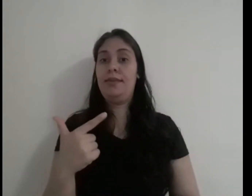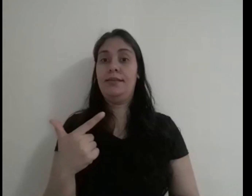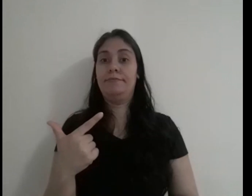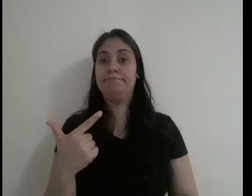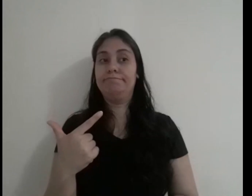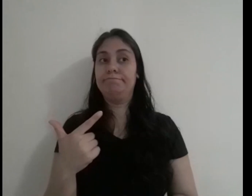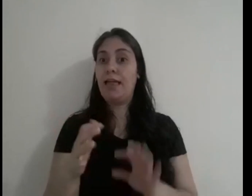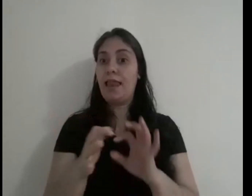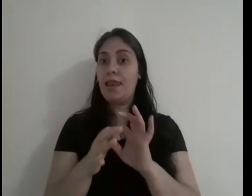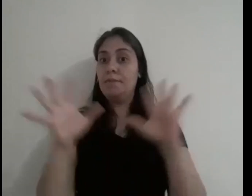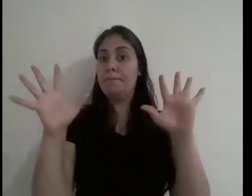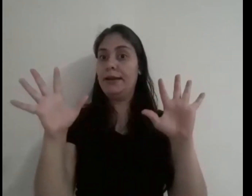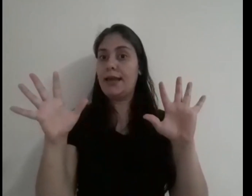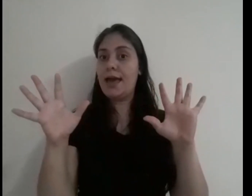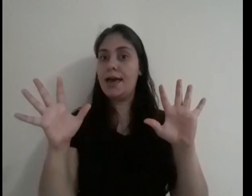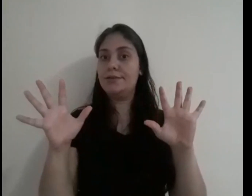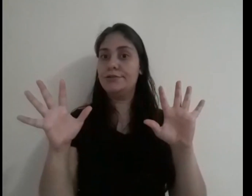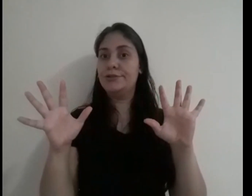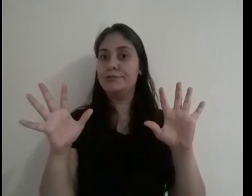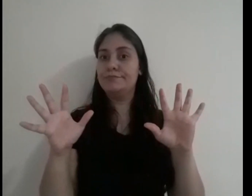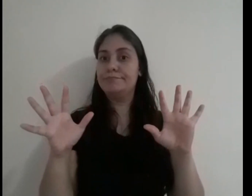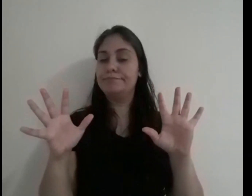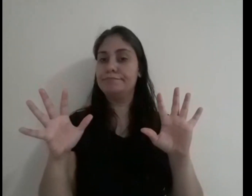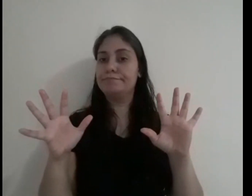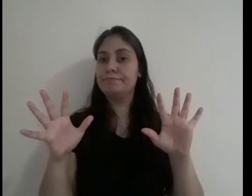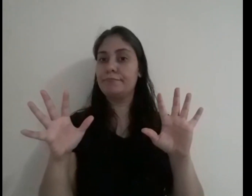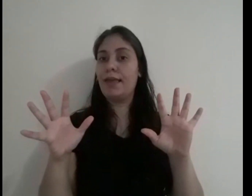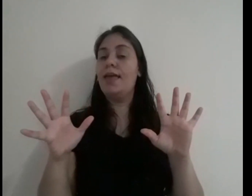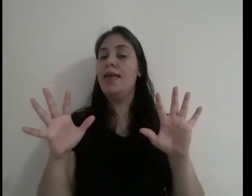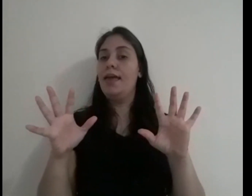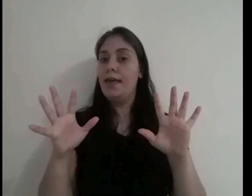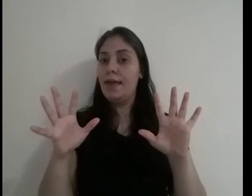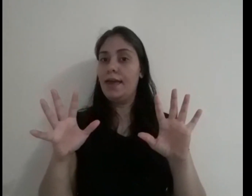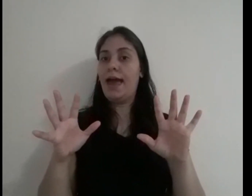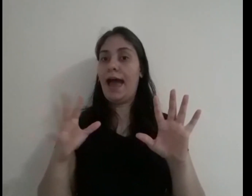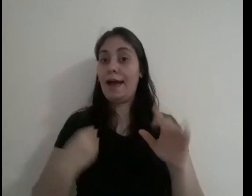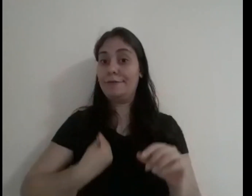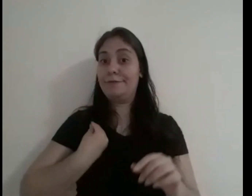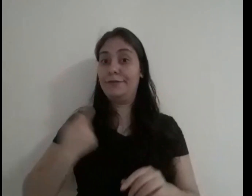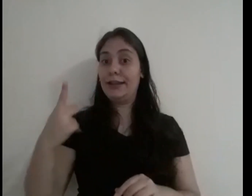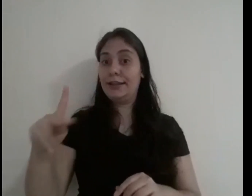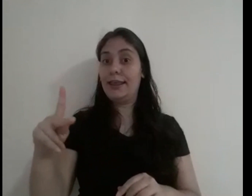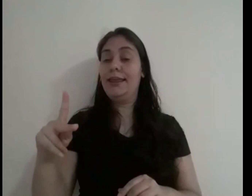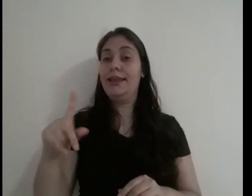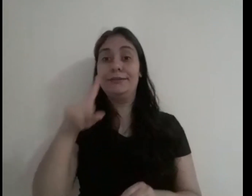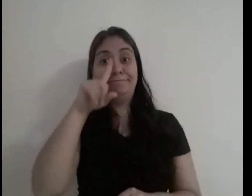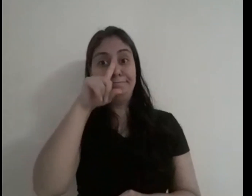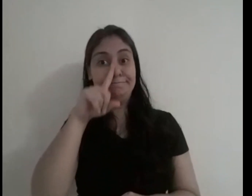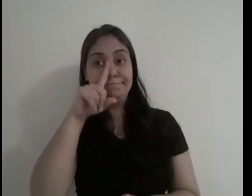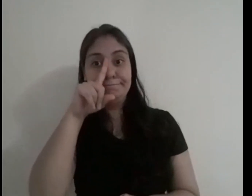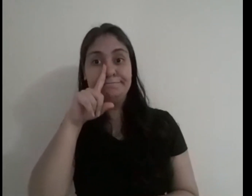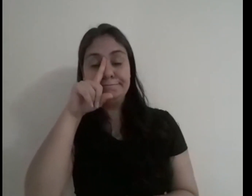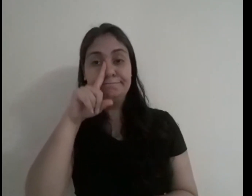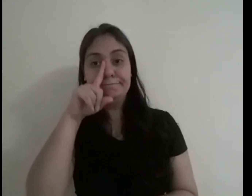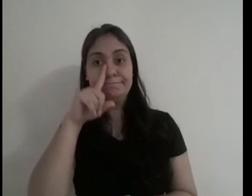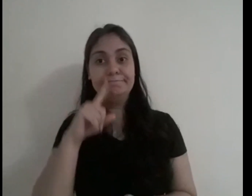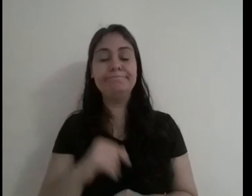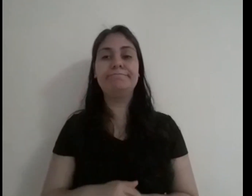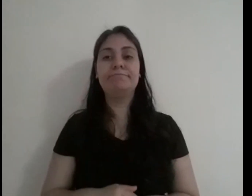E Kardec começou a ter a sua liberdade tolida. A vida dele corria risco.